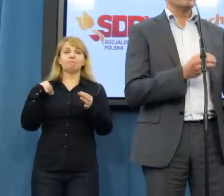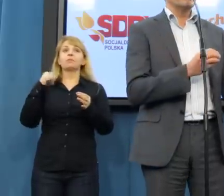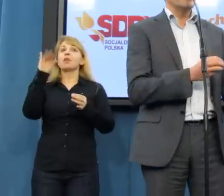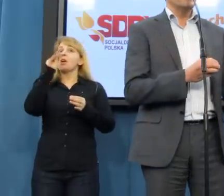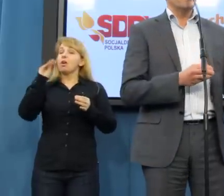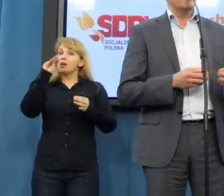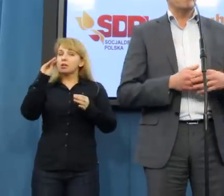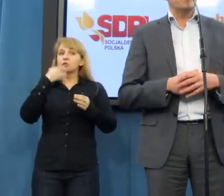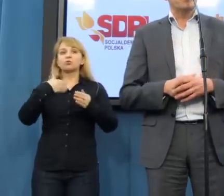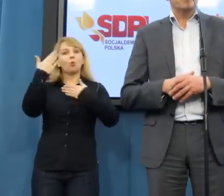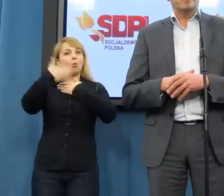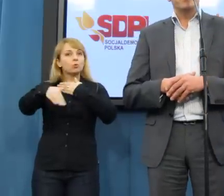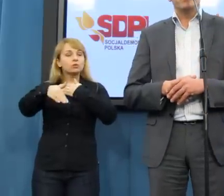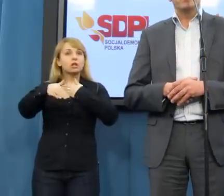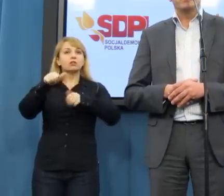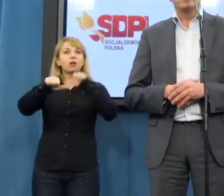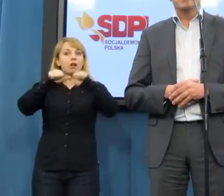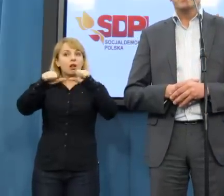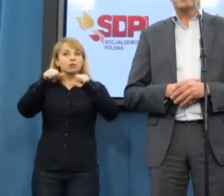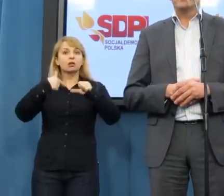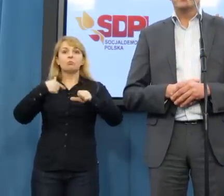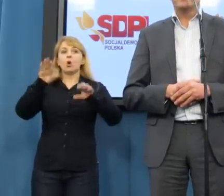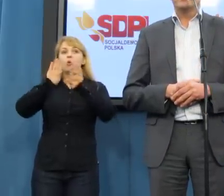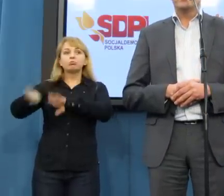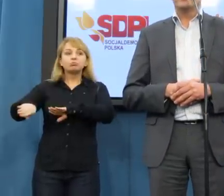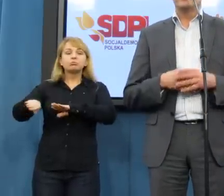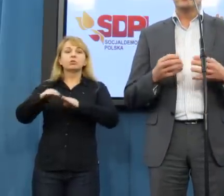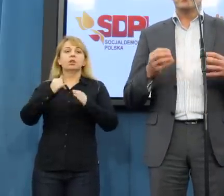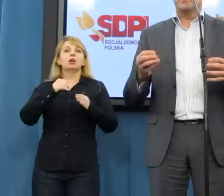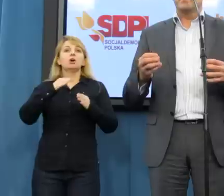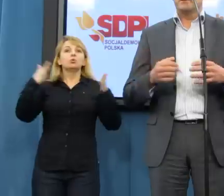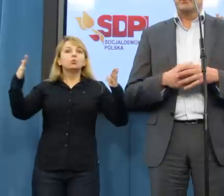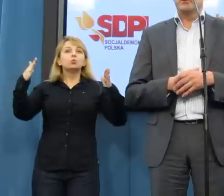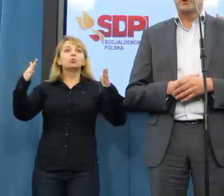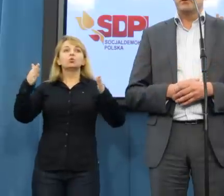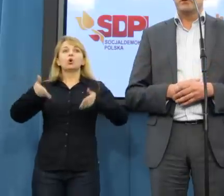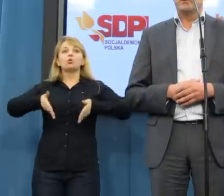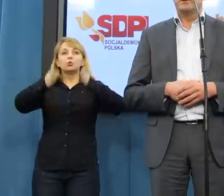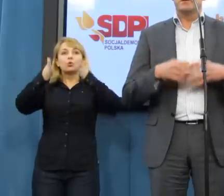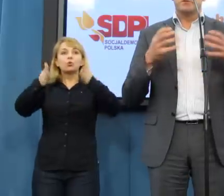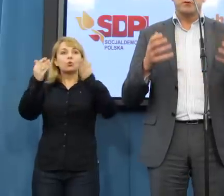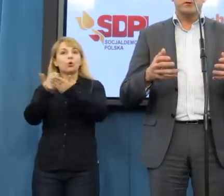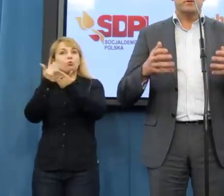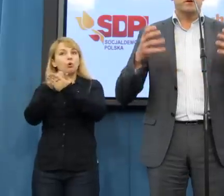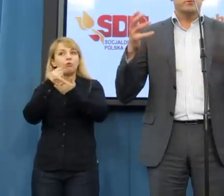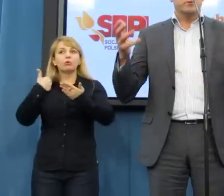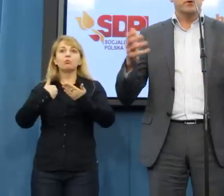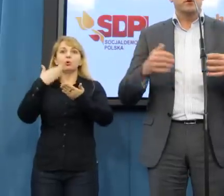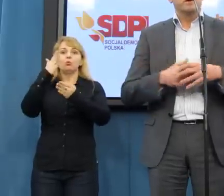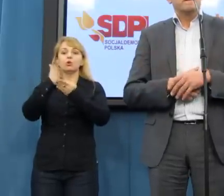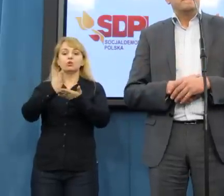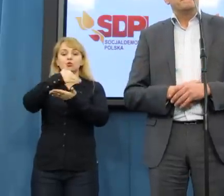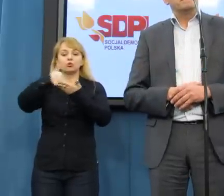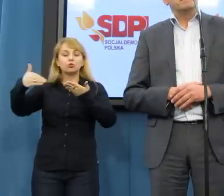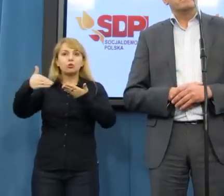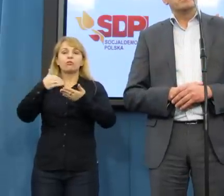mimo że przez ostatnie lata oddaliśmy stosunkowo dużo infrastruktury drogowej, skrzyżowań,